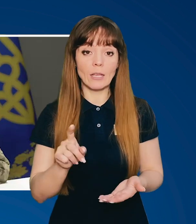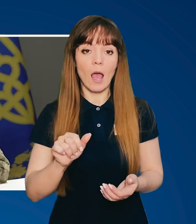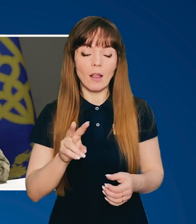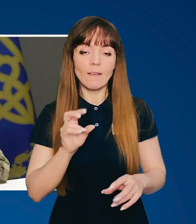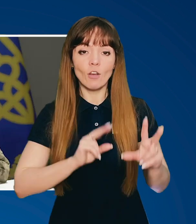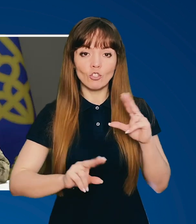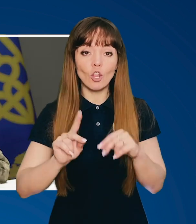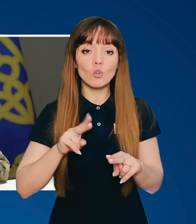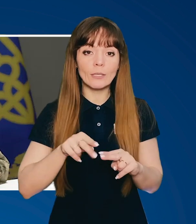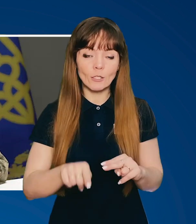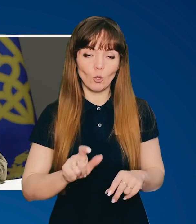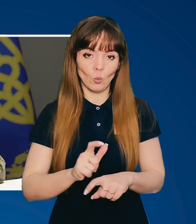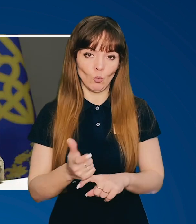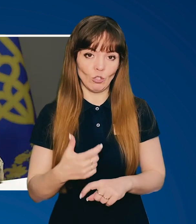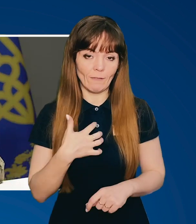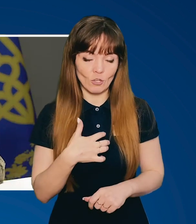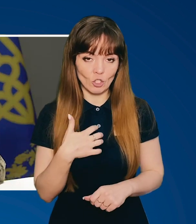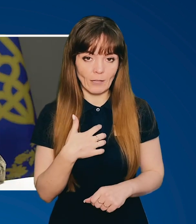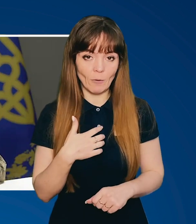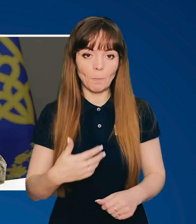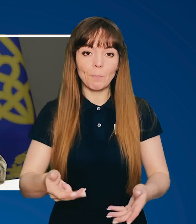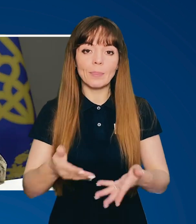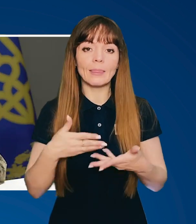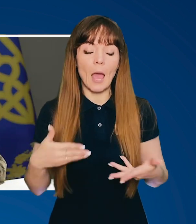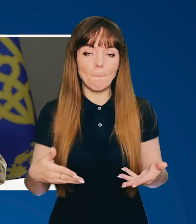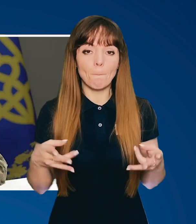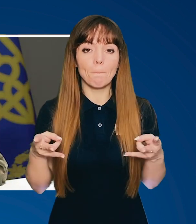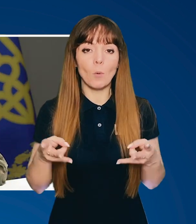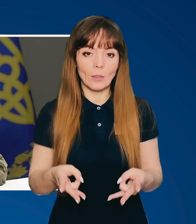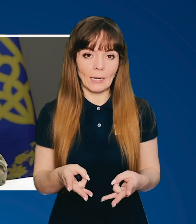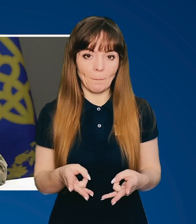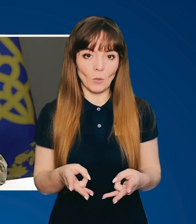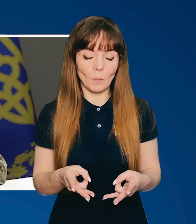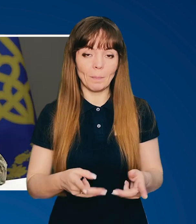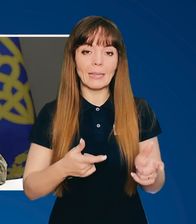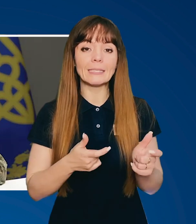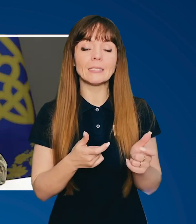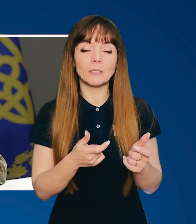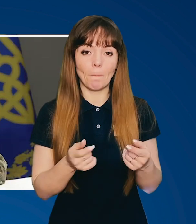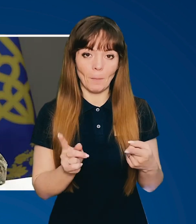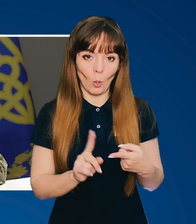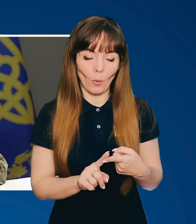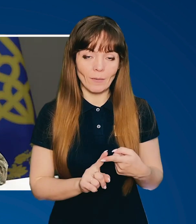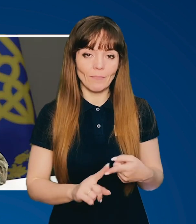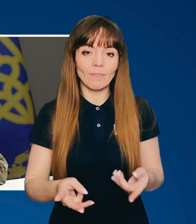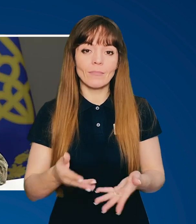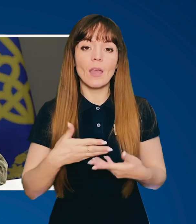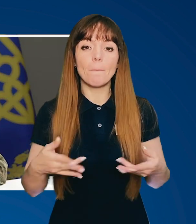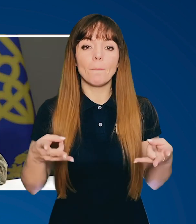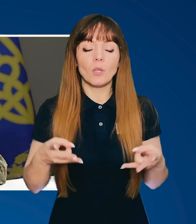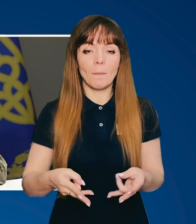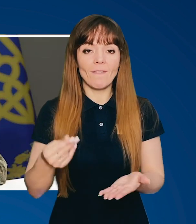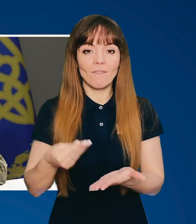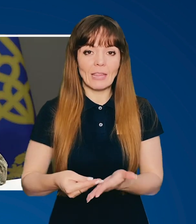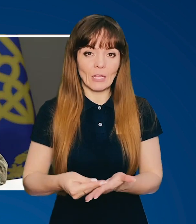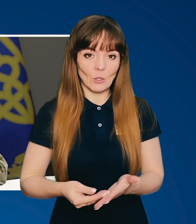Але вважаю, що це дуже важливо. Нам потрібна зброя. Нам потрібна фінансова